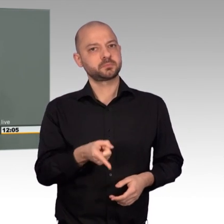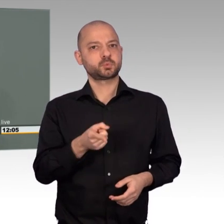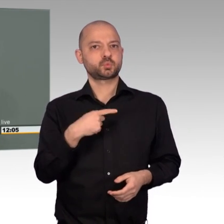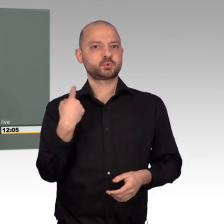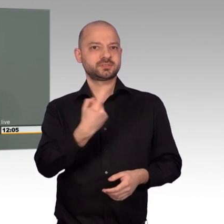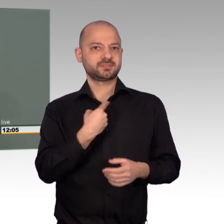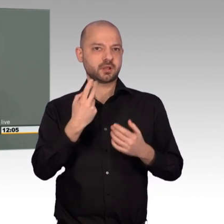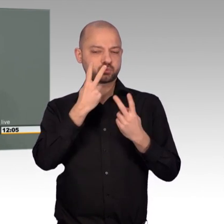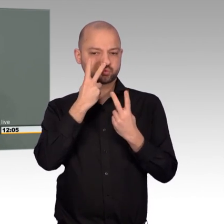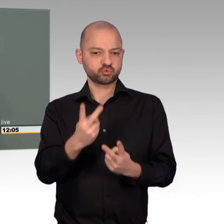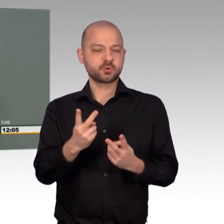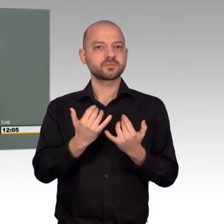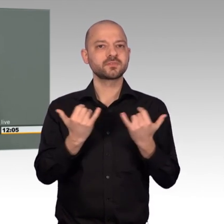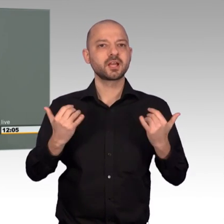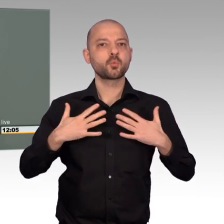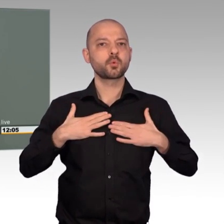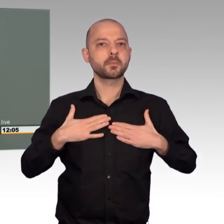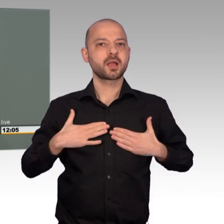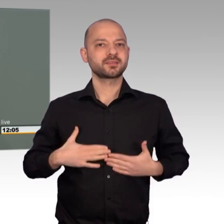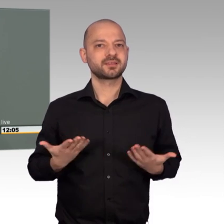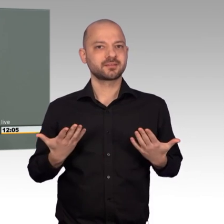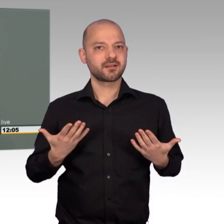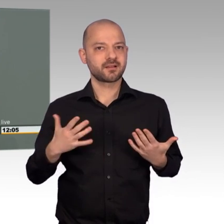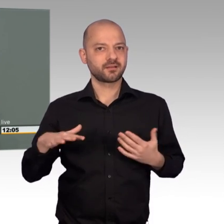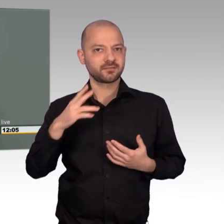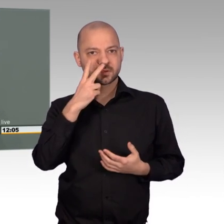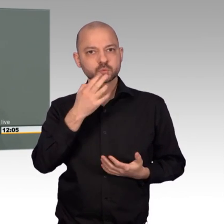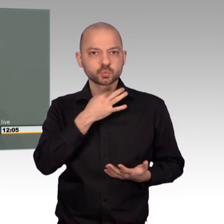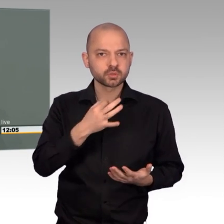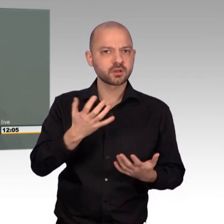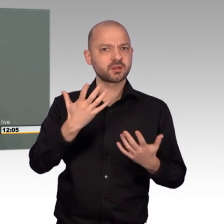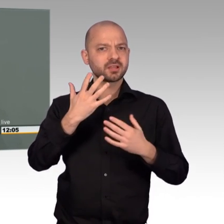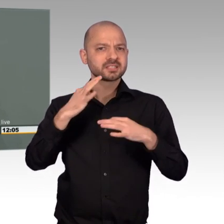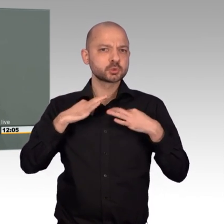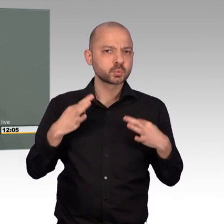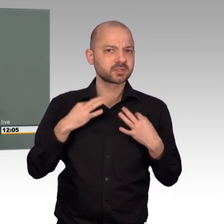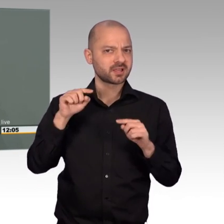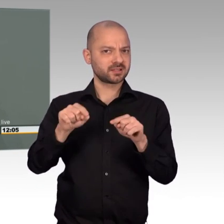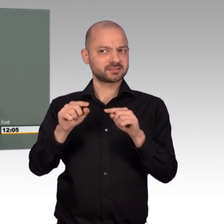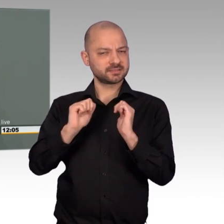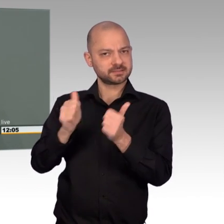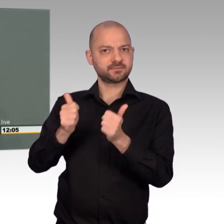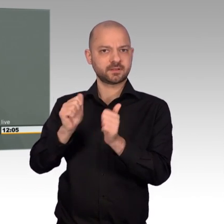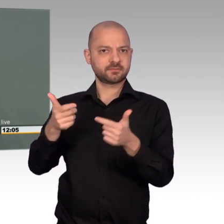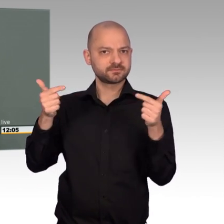abhängig ist von Bedingungen. Die Not in dieser Region ist für die meisten von uns